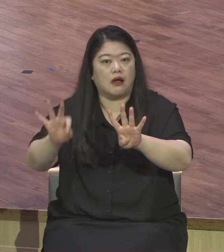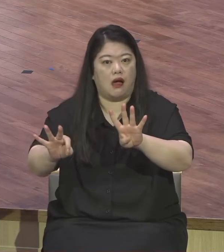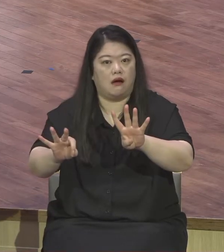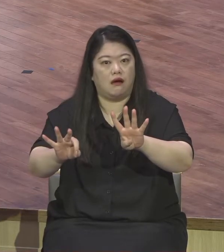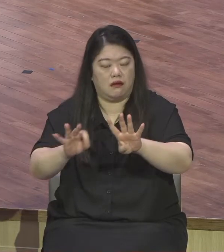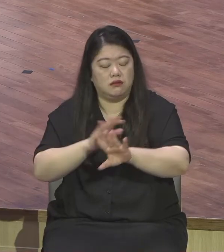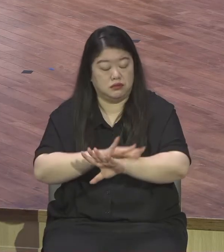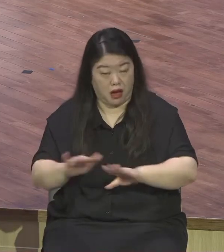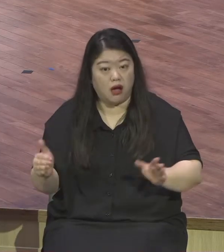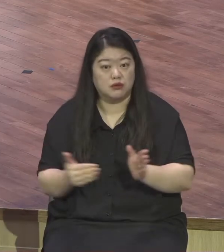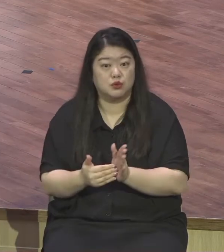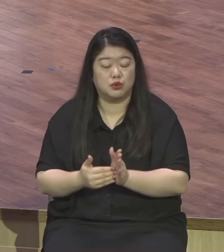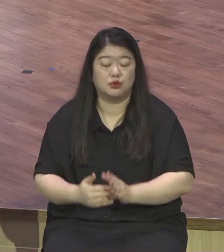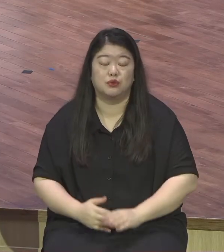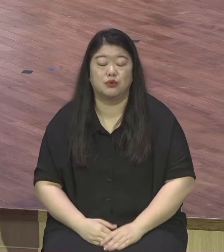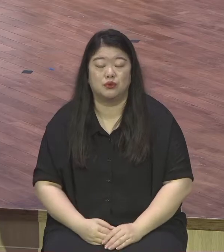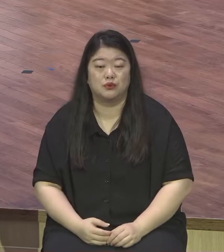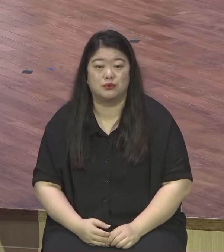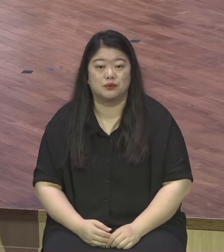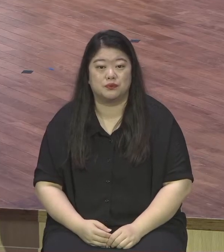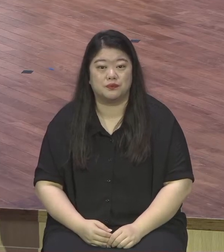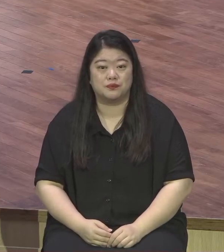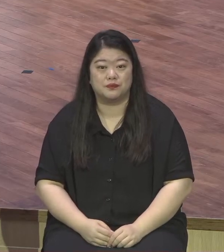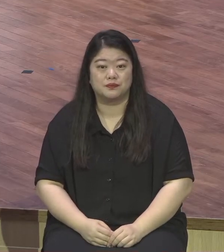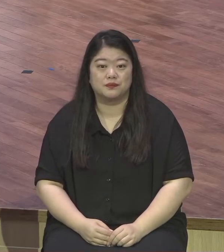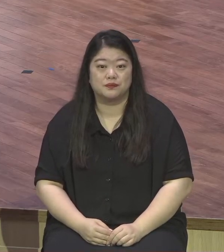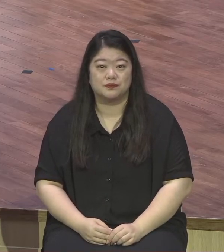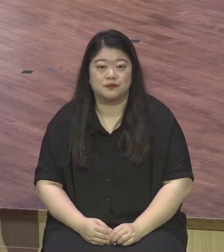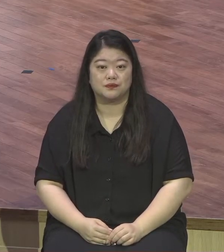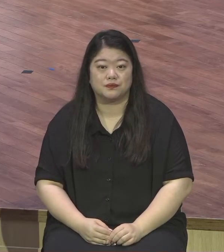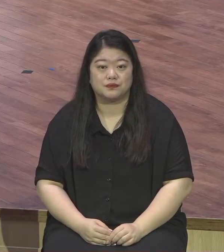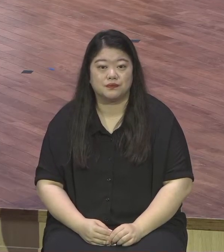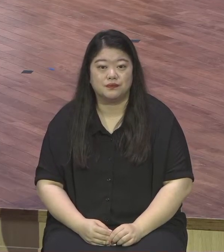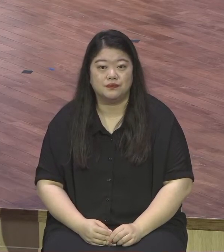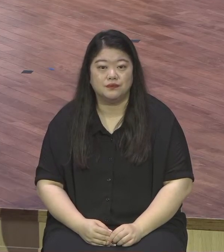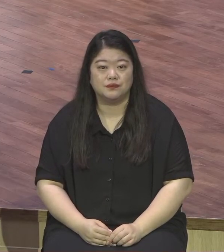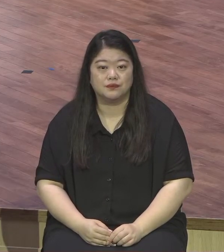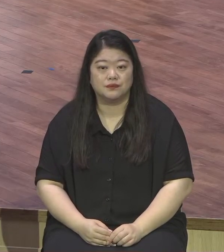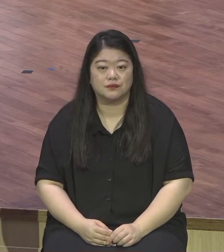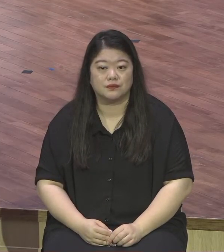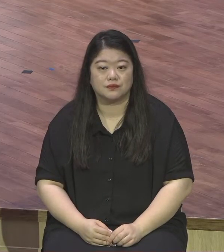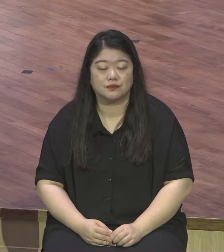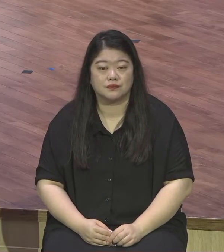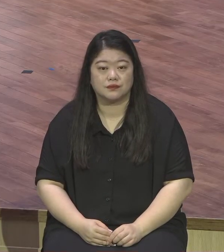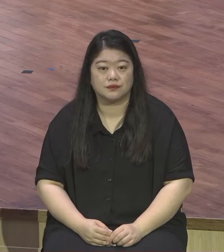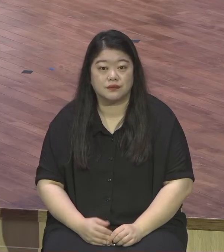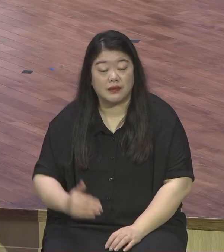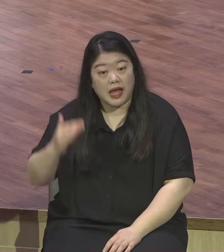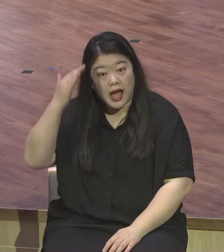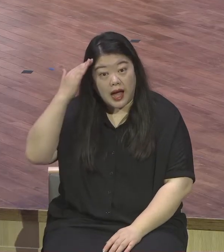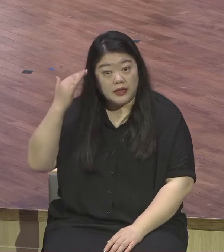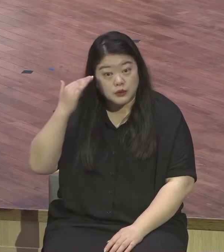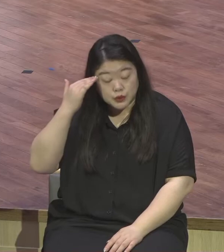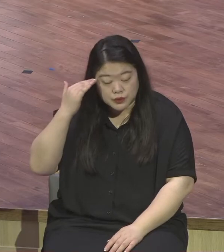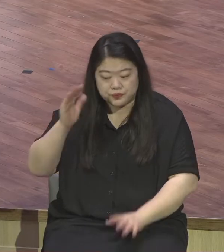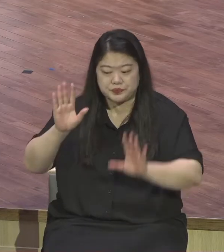%를 발휘하는 최선을 다했어요. 우리나라 배구 세계 랭킹 13위에요.